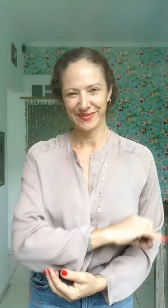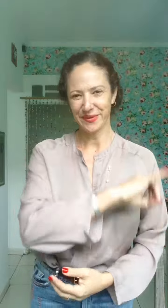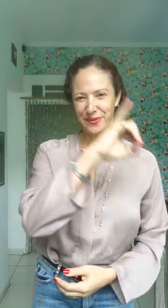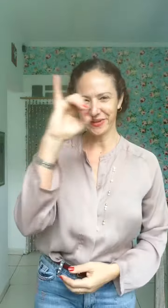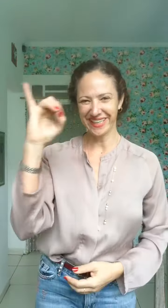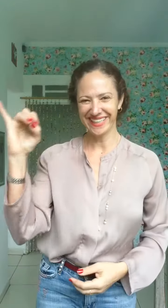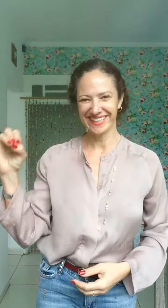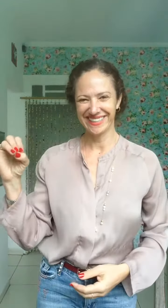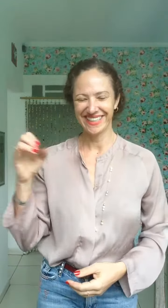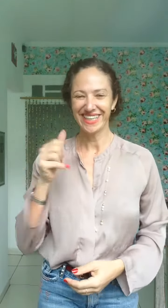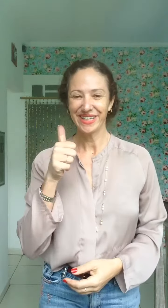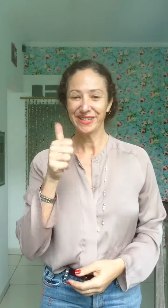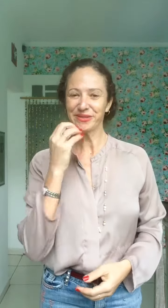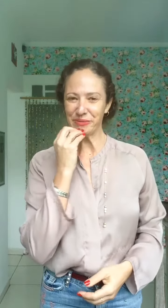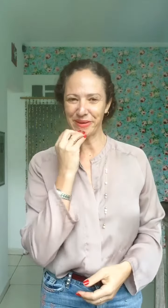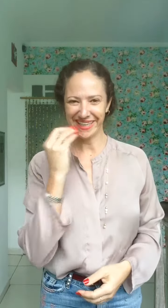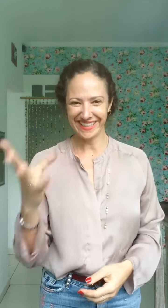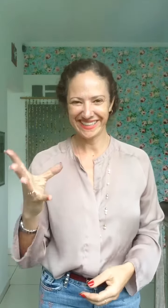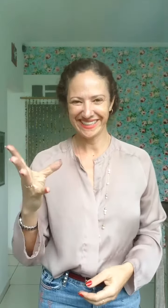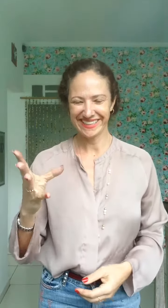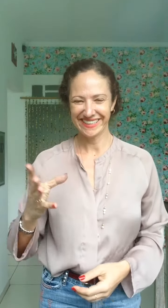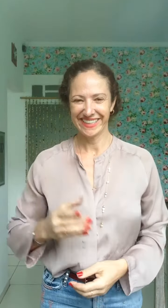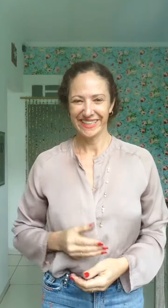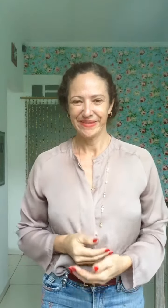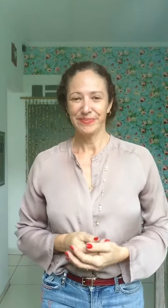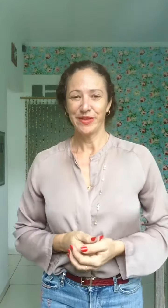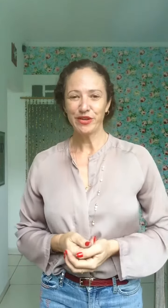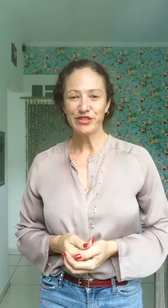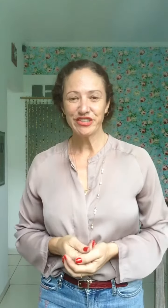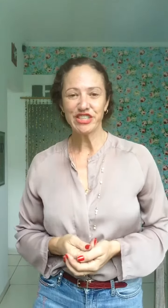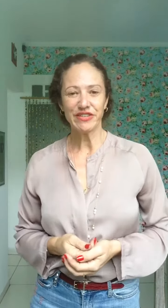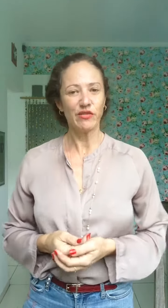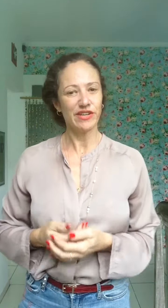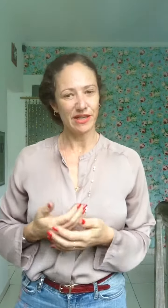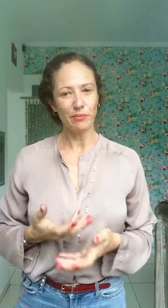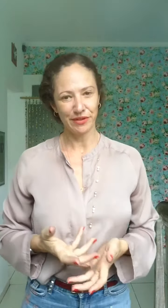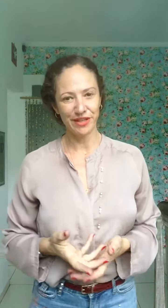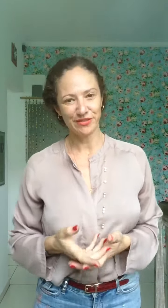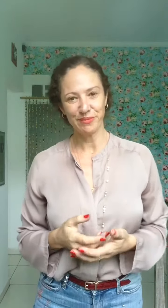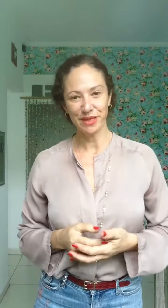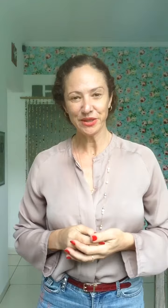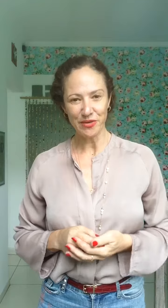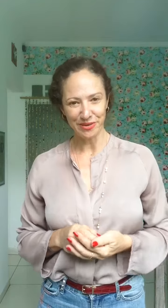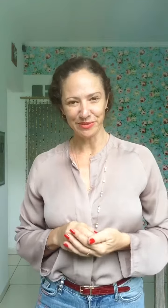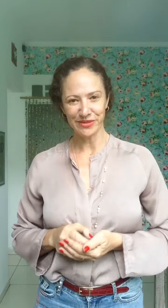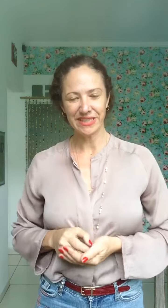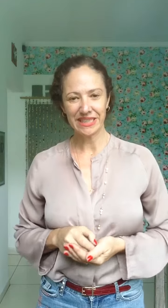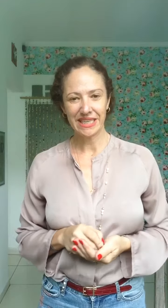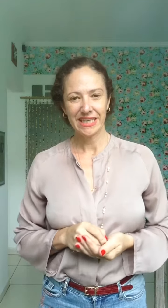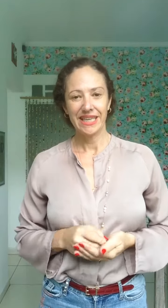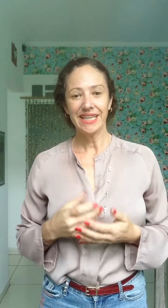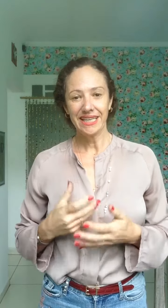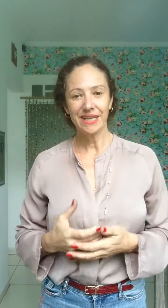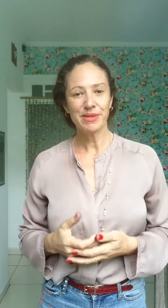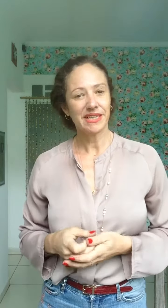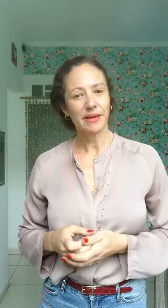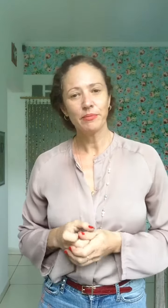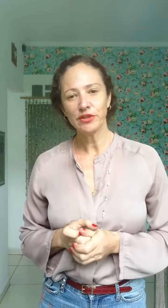Oi, tudo bem? Hoje a gente vai conversar um pouquinho sobre antônimos. Em livros, aqui é muito